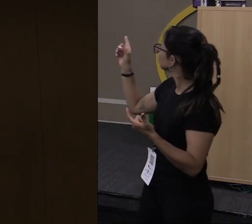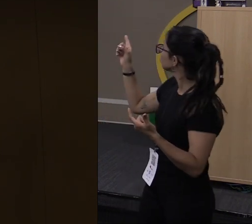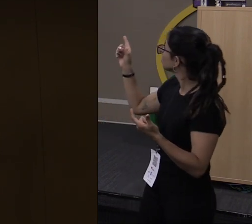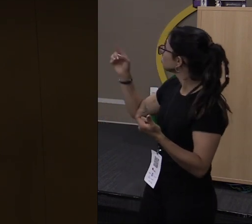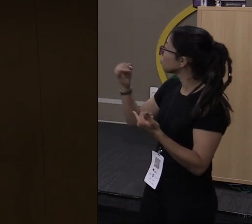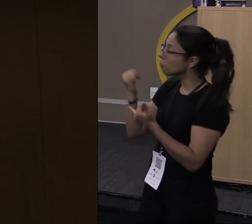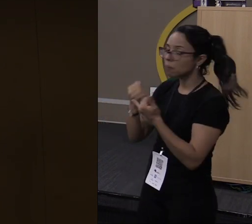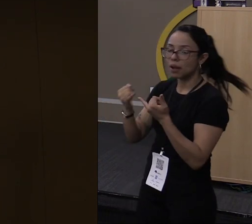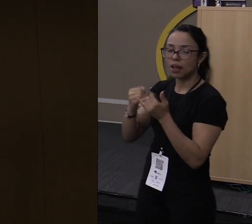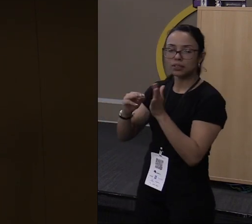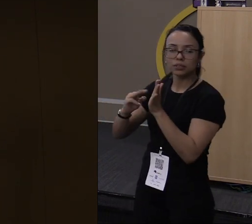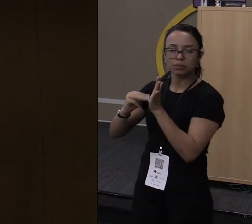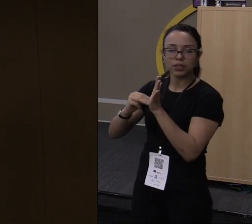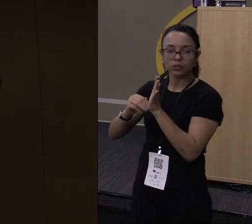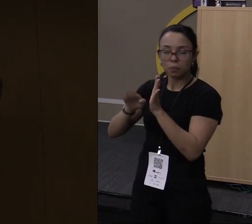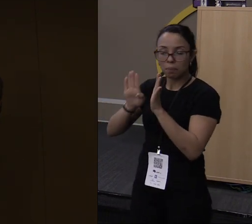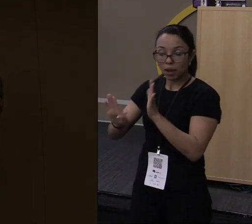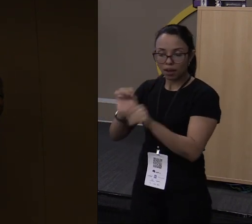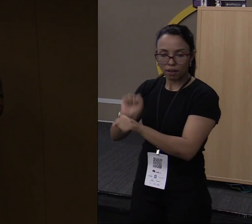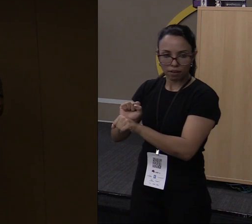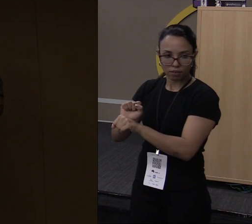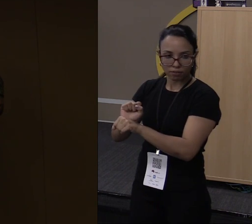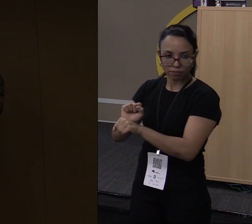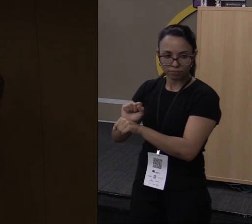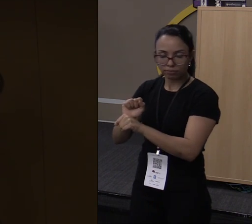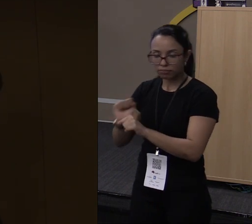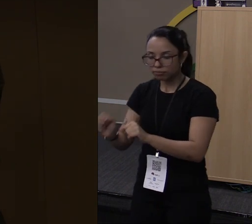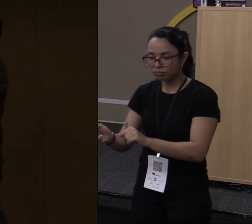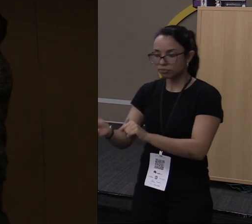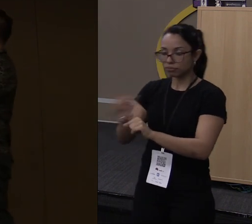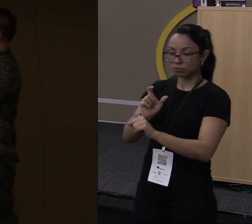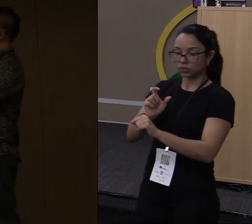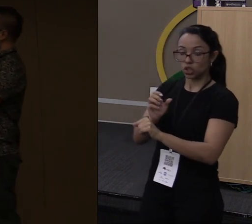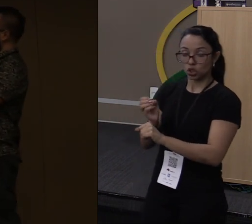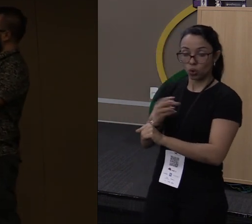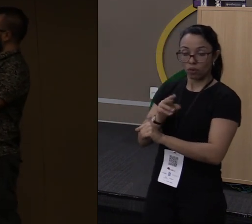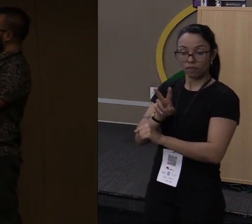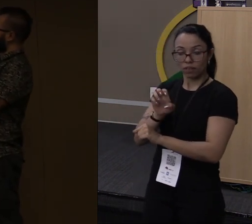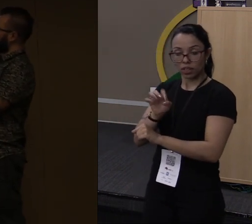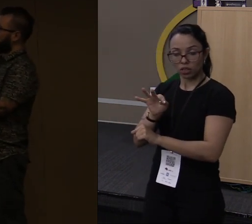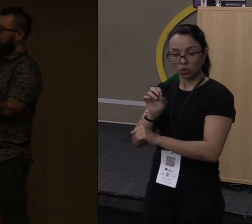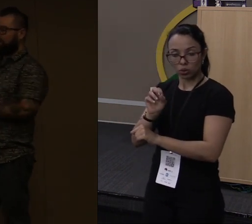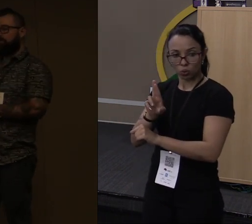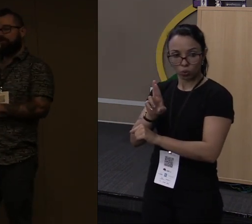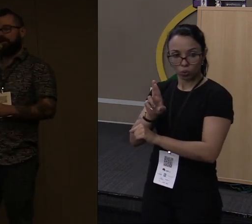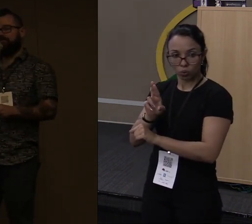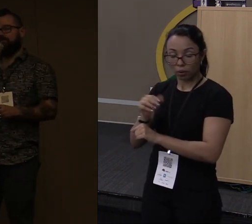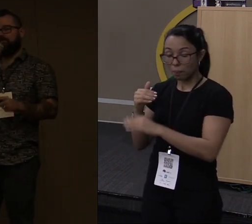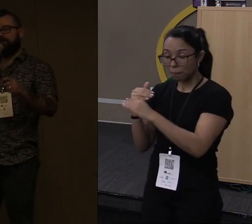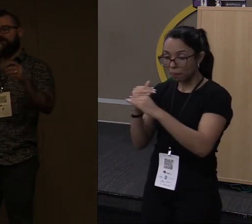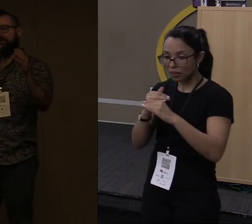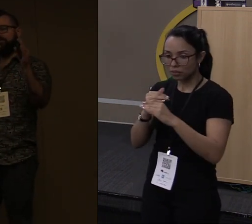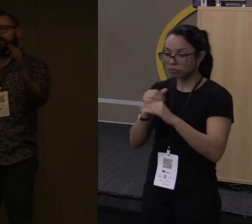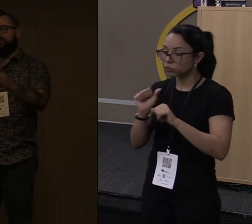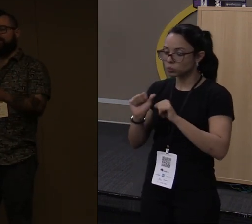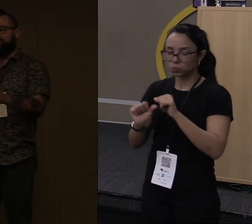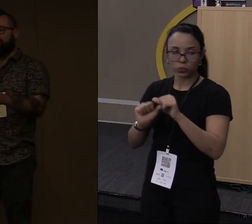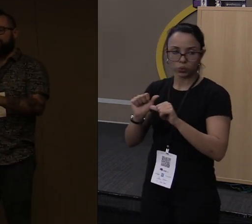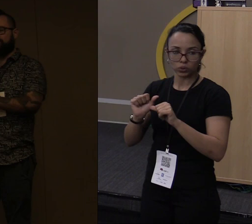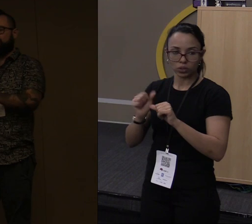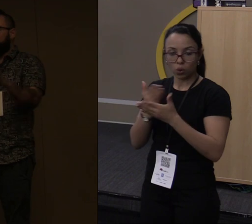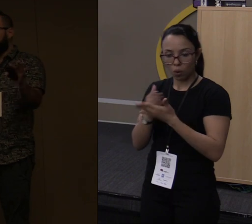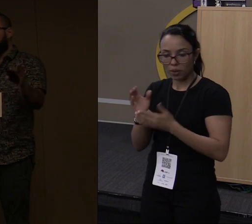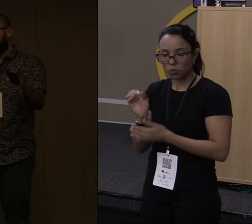método estático, que vai me retornar um novo vetor. Esse vetor, por padrão, ele é imutável, ele vai iniciar